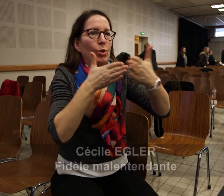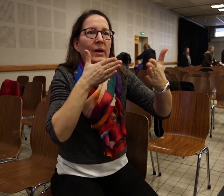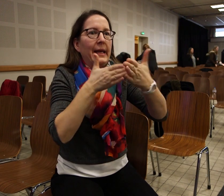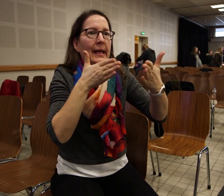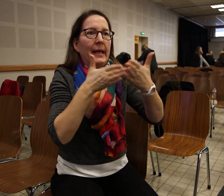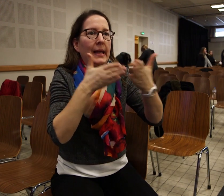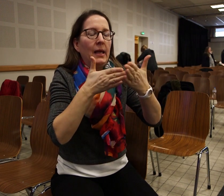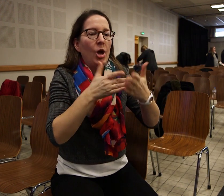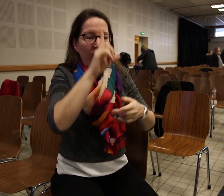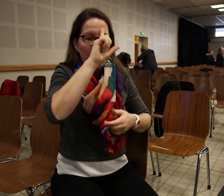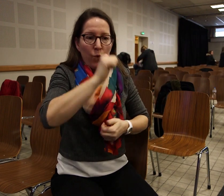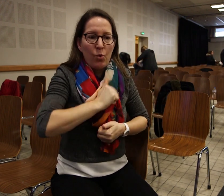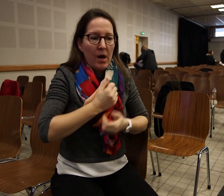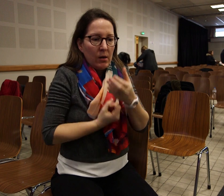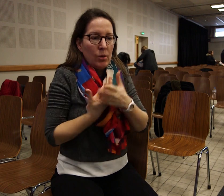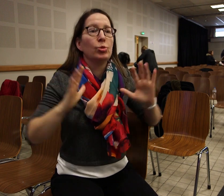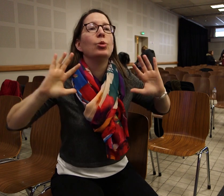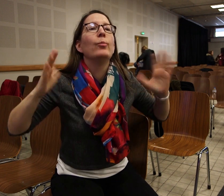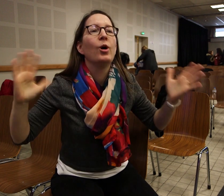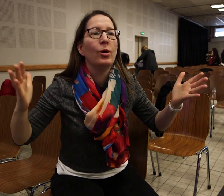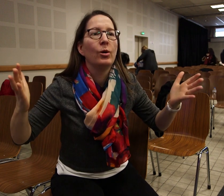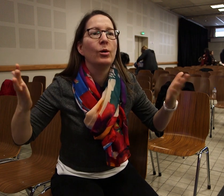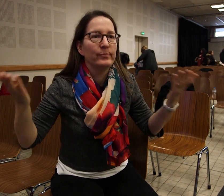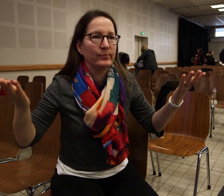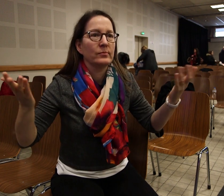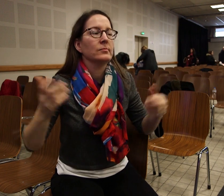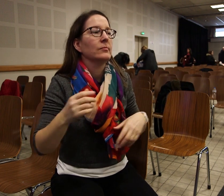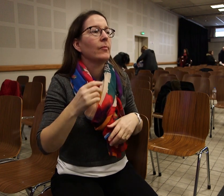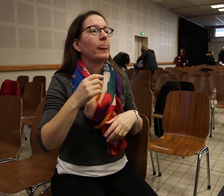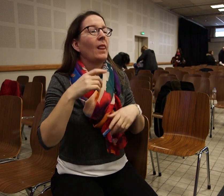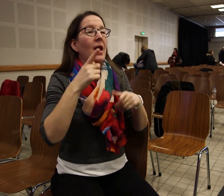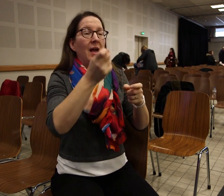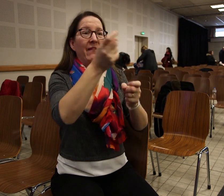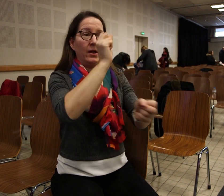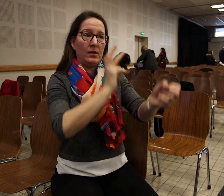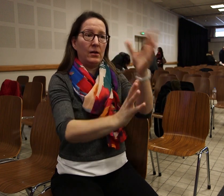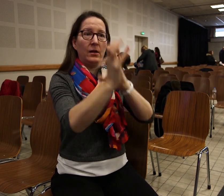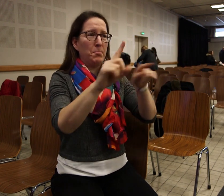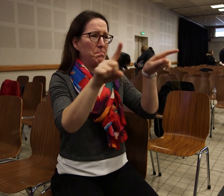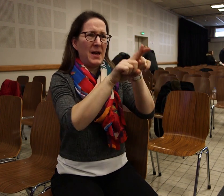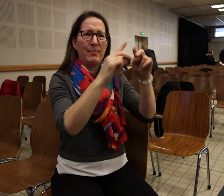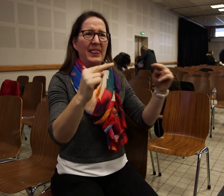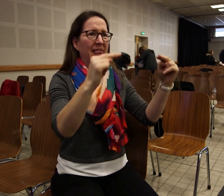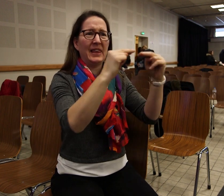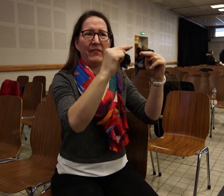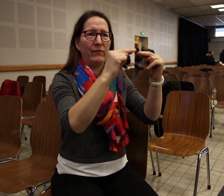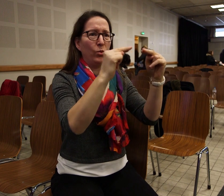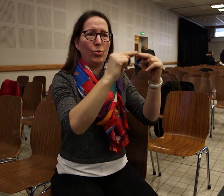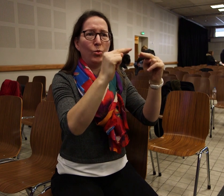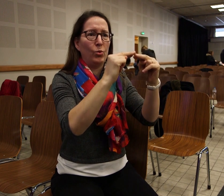notre foi comment est-ce qu'elle peut être renouvelée ? Avec la langue des signes on est au même niveau que les entendants. Et du coup par la langue des